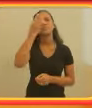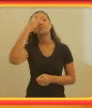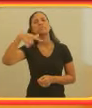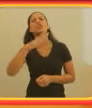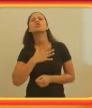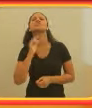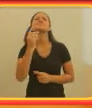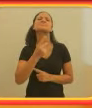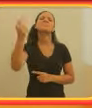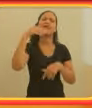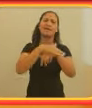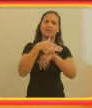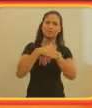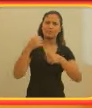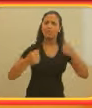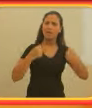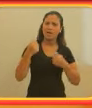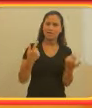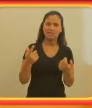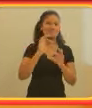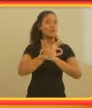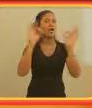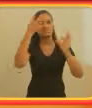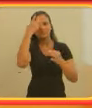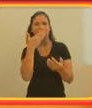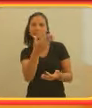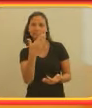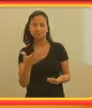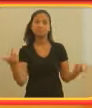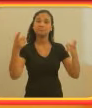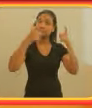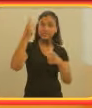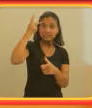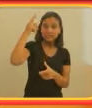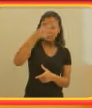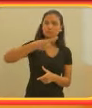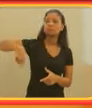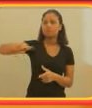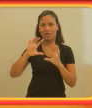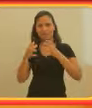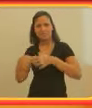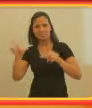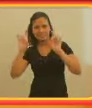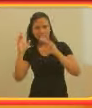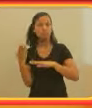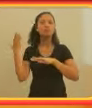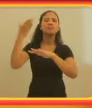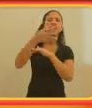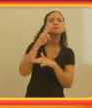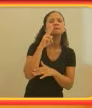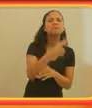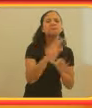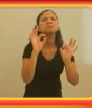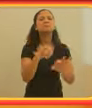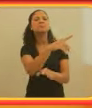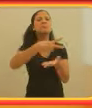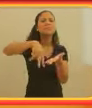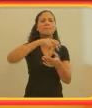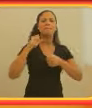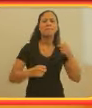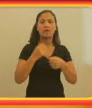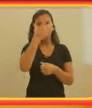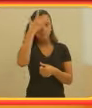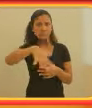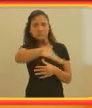Para quem gosta de sair à noite, as boates são uma ótima pedida. Em São Paulo, nossa equipe foi conferir uma balada para pessoas com deficiência